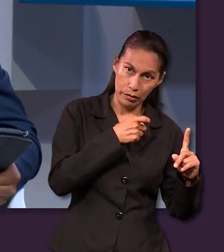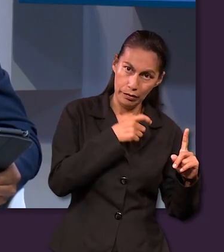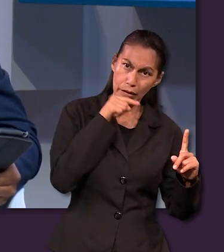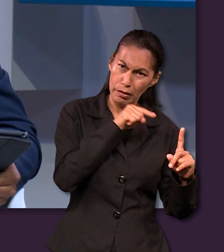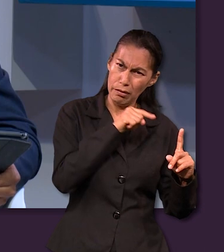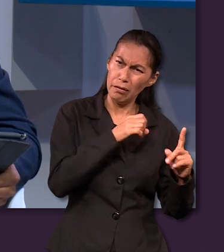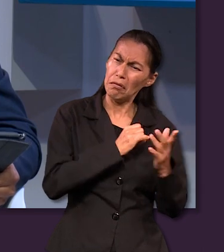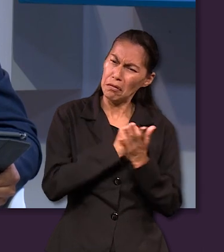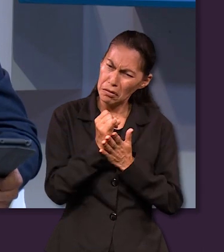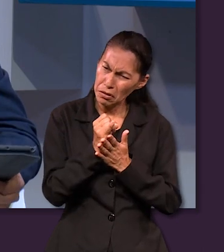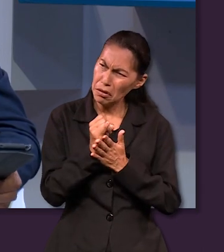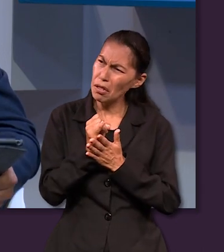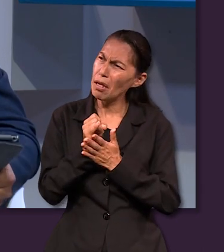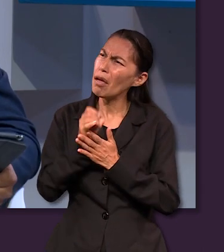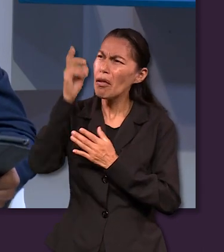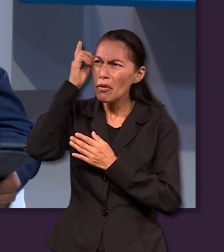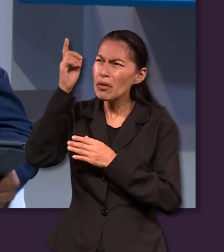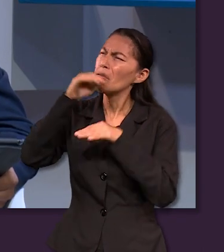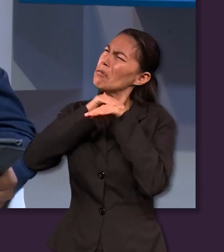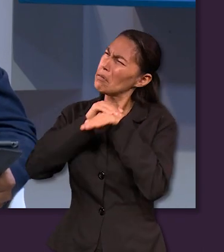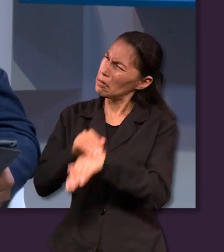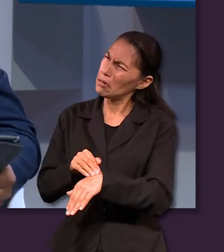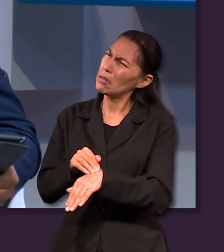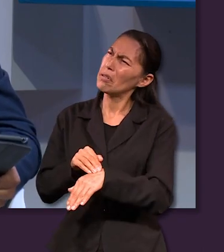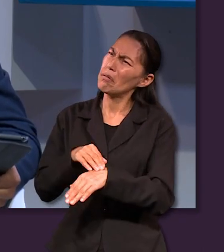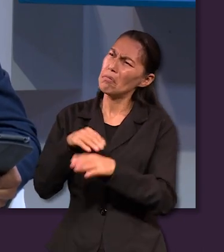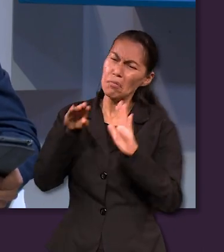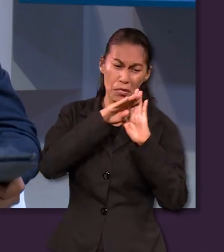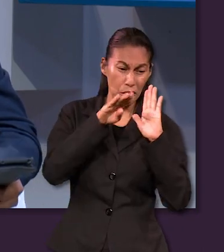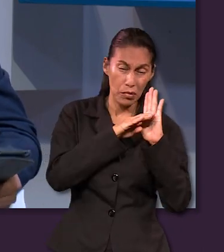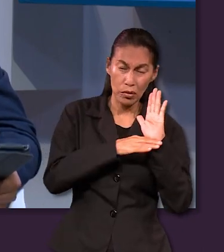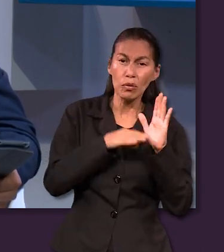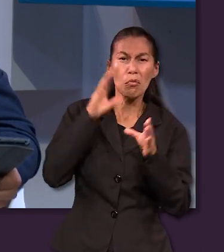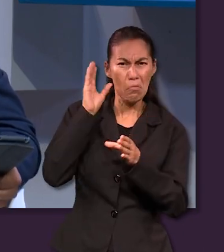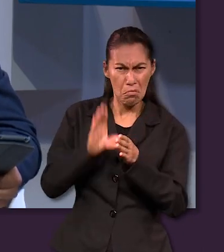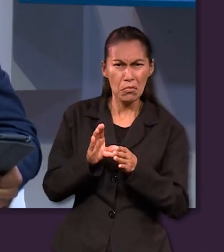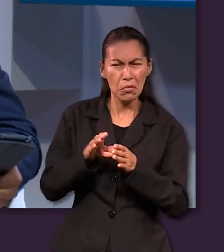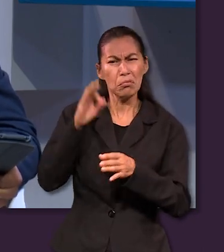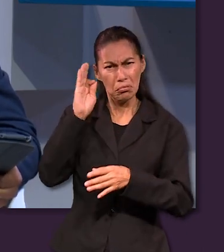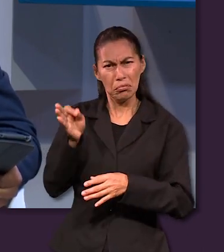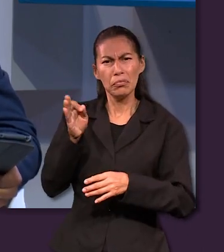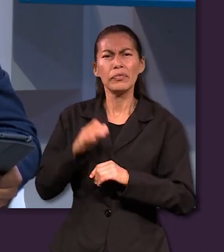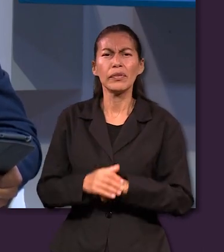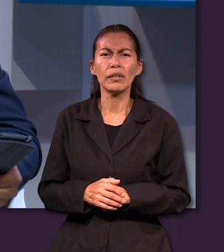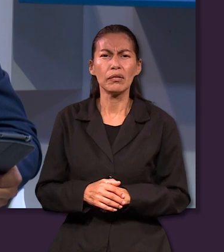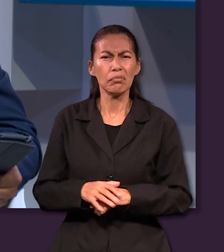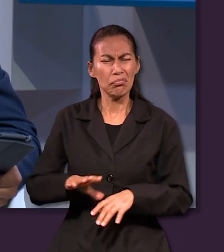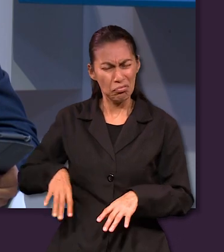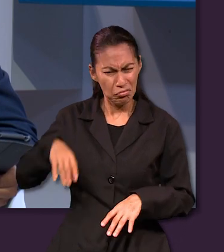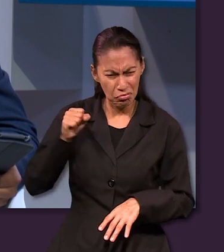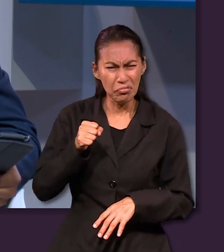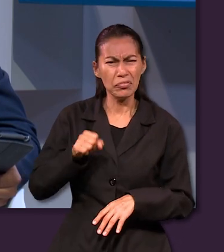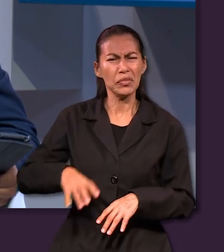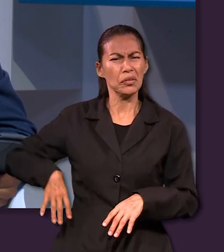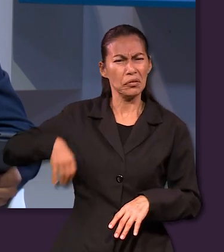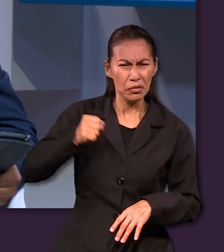entregarse y obedecer a Dios obedecer cumplir los mandamientos y pues echarle ganas ¿no?